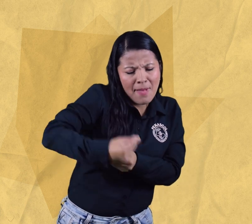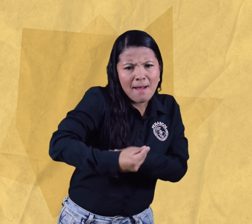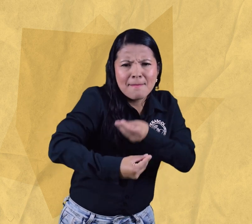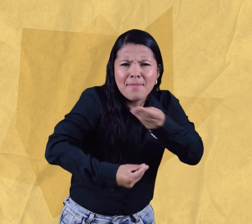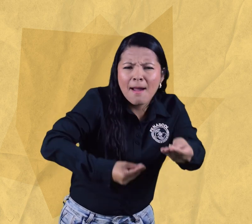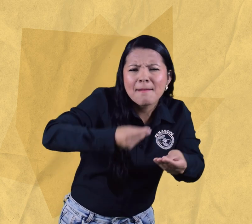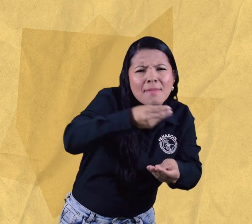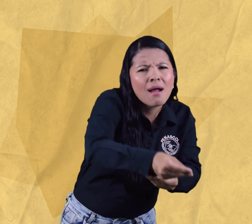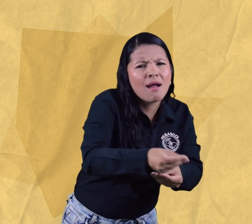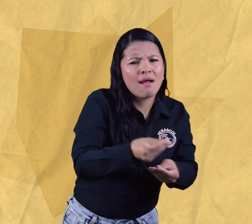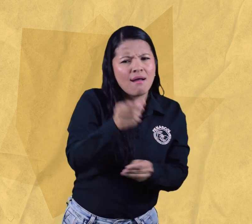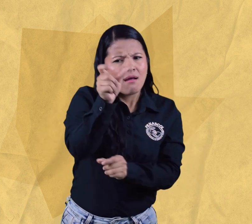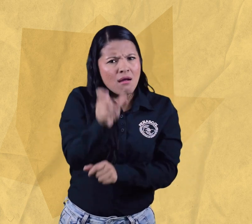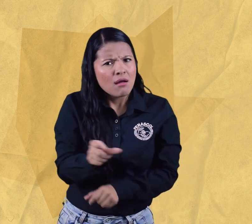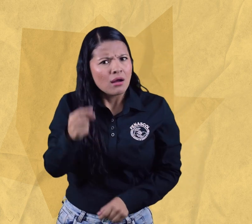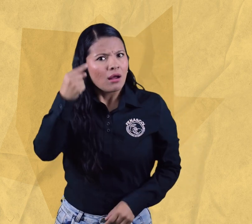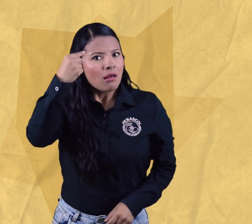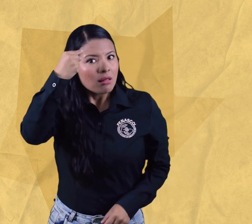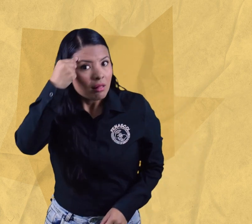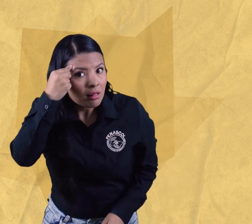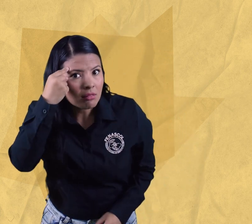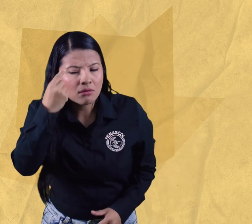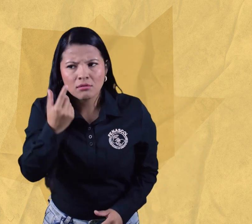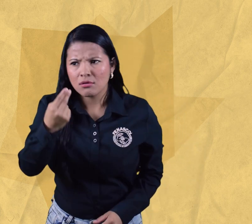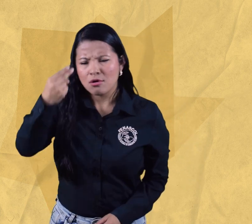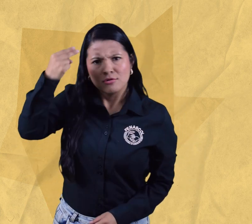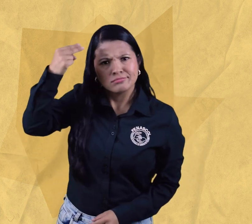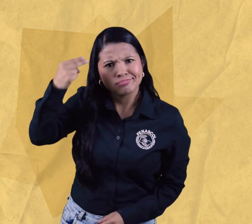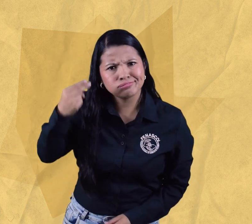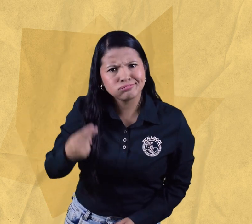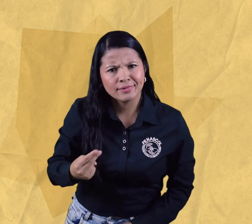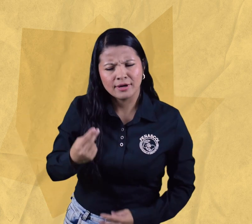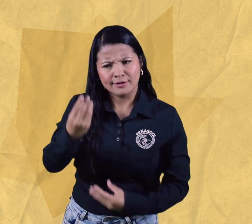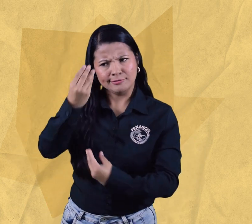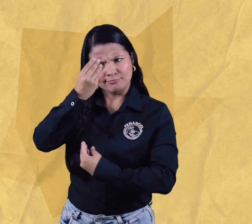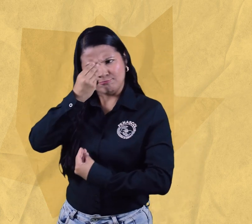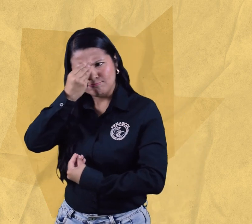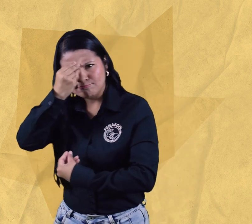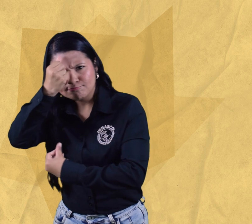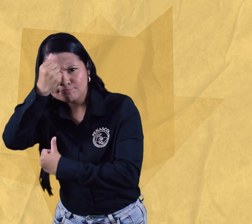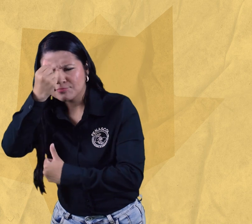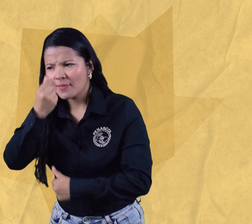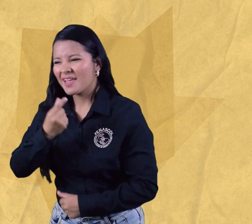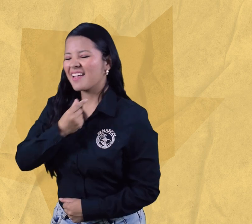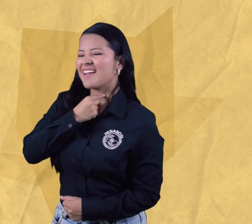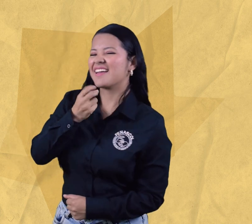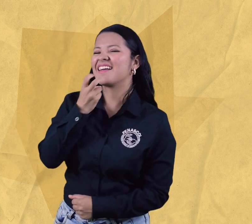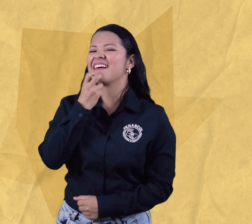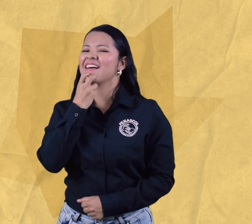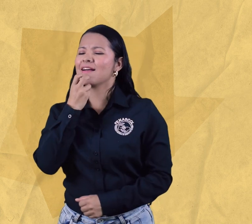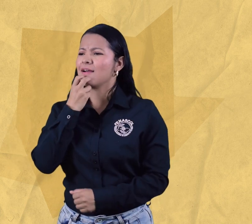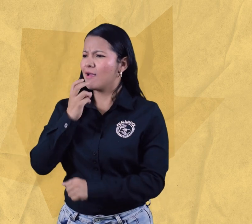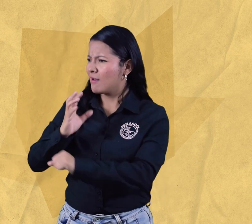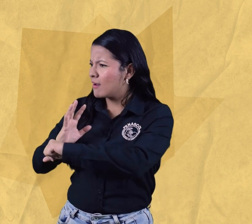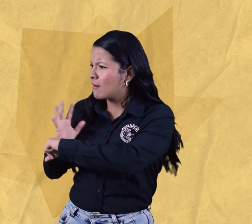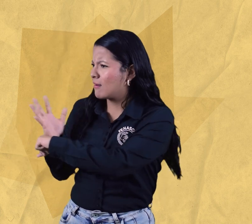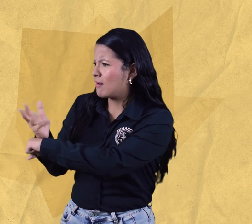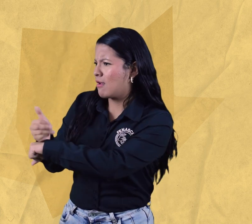legado pensamientos historia valores humor arte y todo lo que